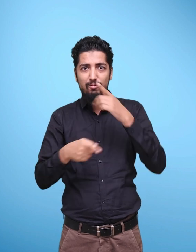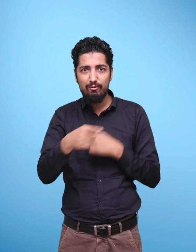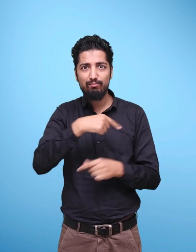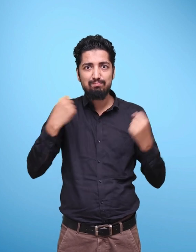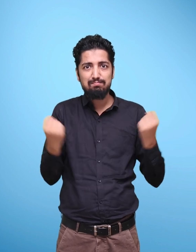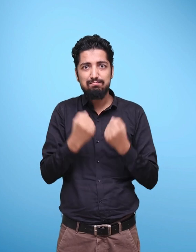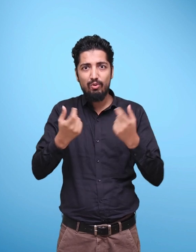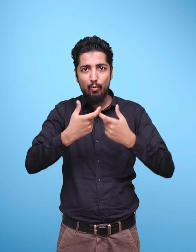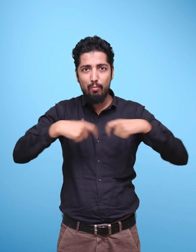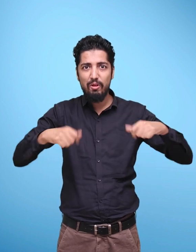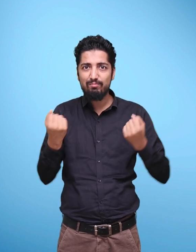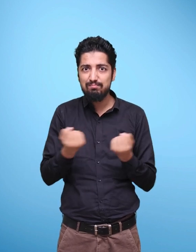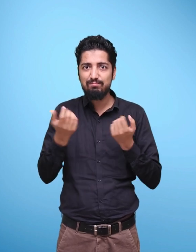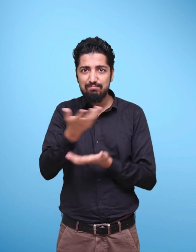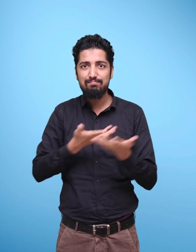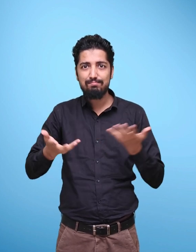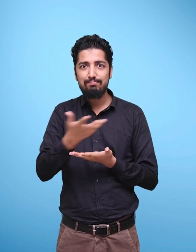for the foundational stage.